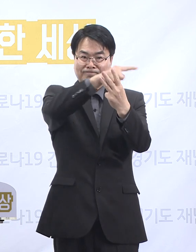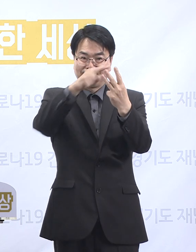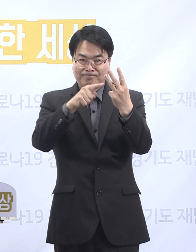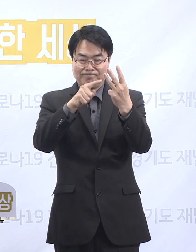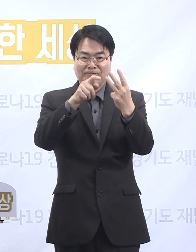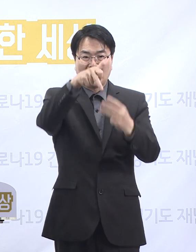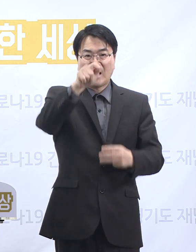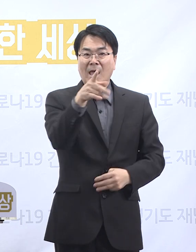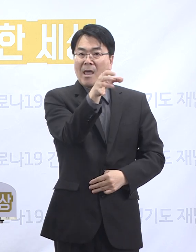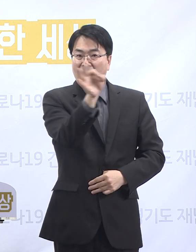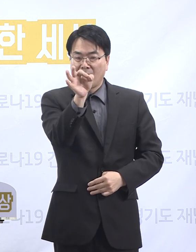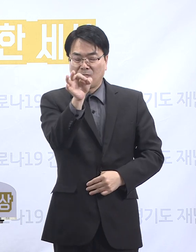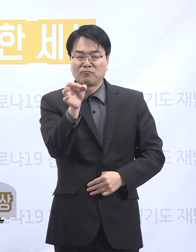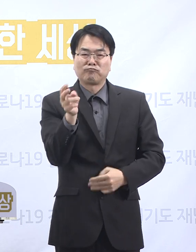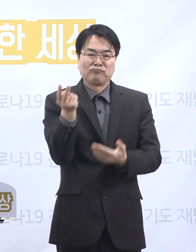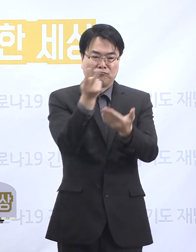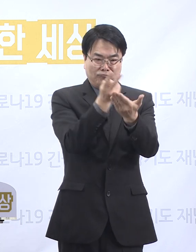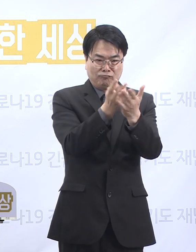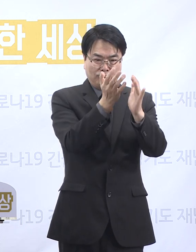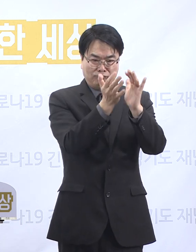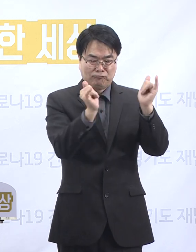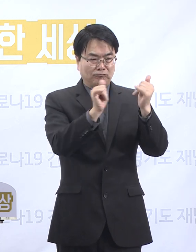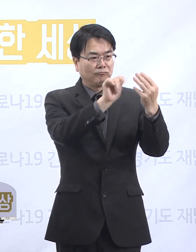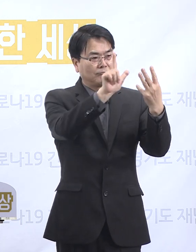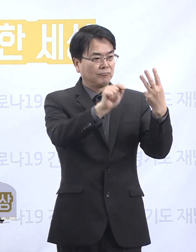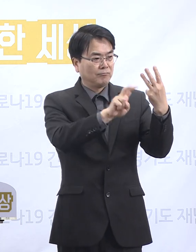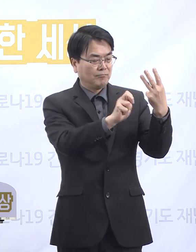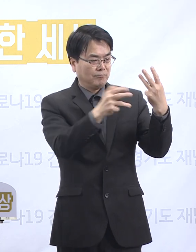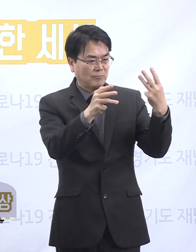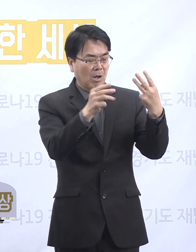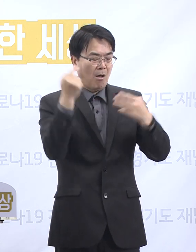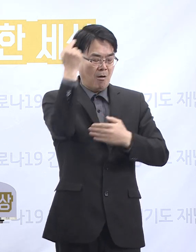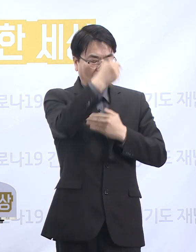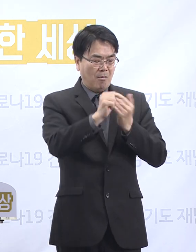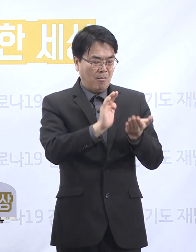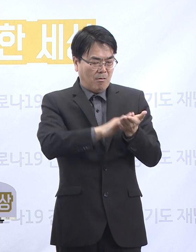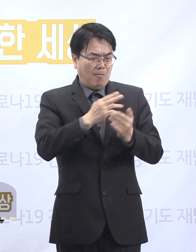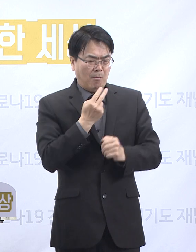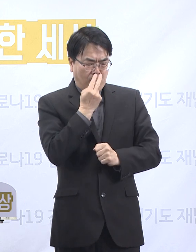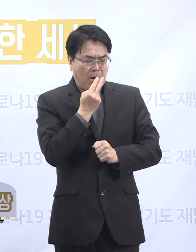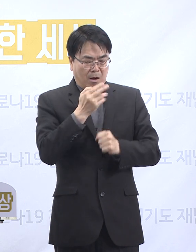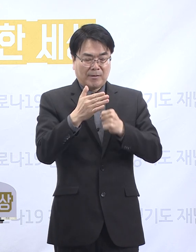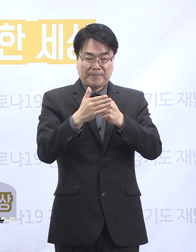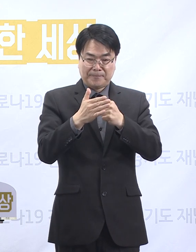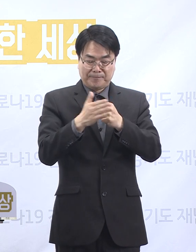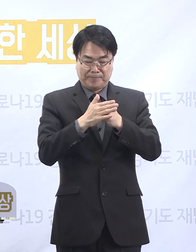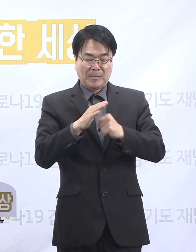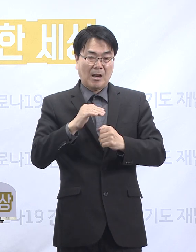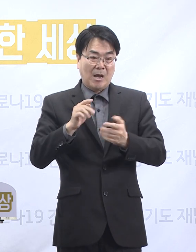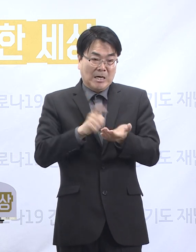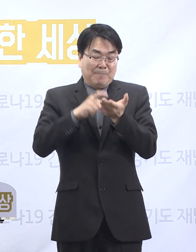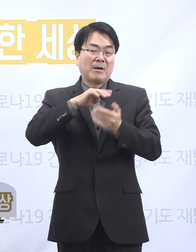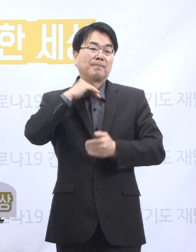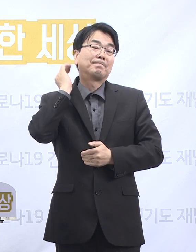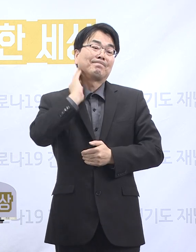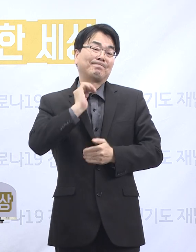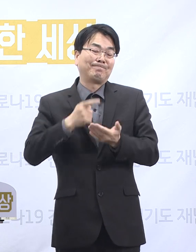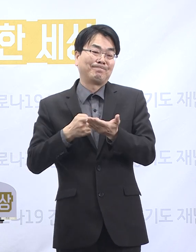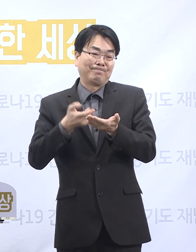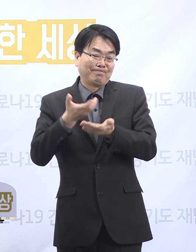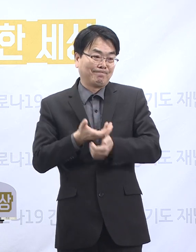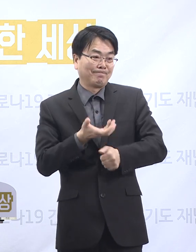입원 중이던 70대 남성분이 3월 28일 발열과 호흡곤란 증상으로 의정부 성무병원 응급실로